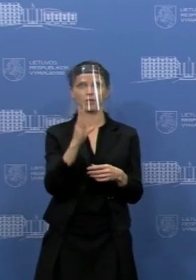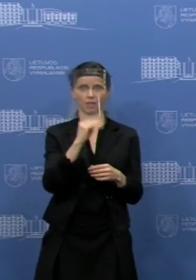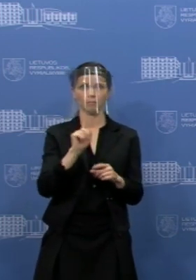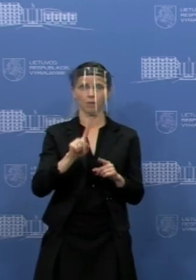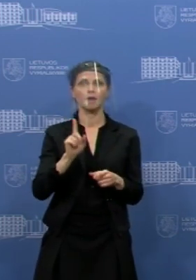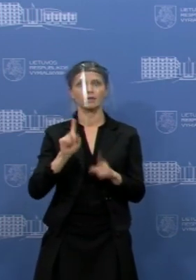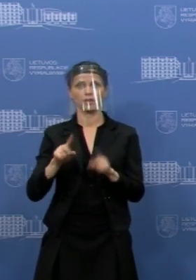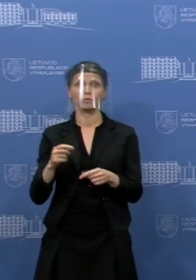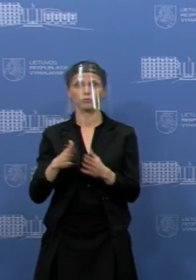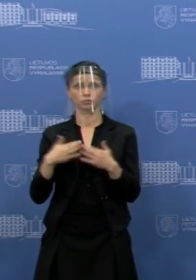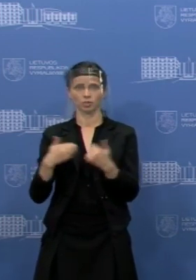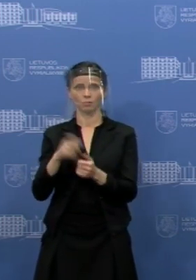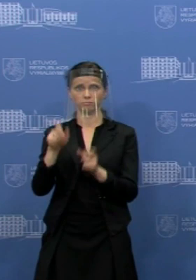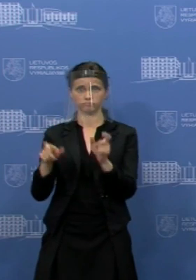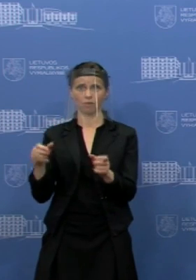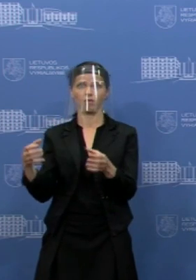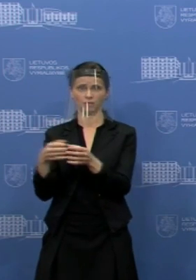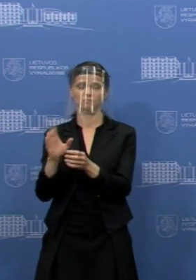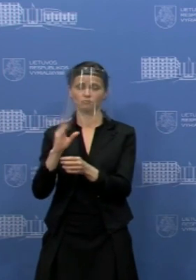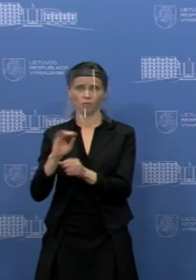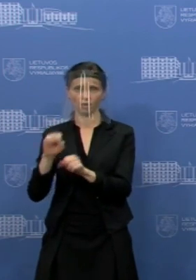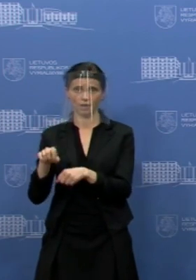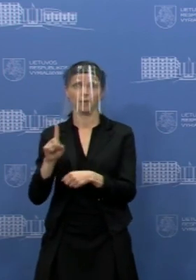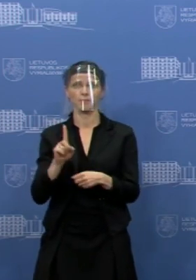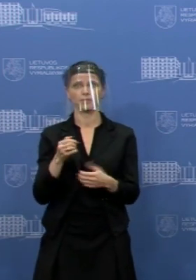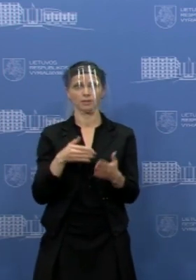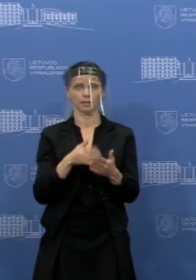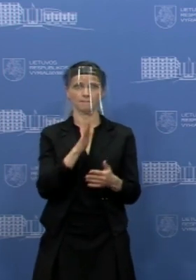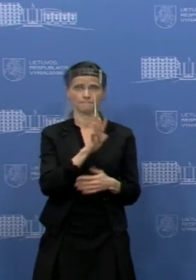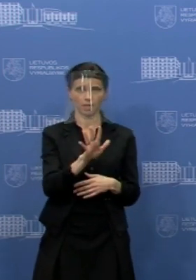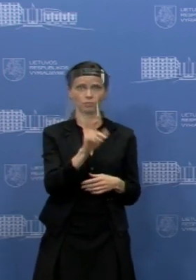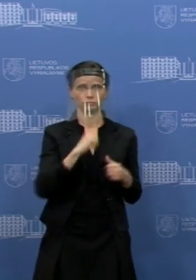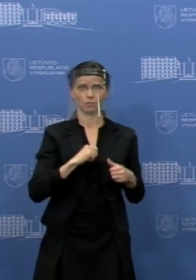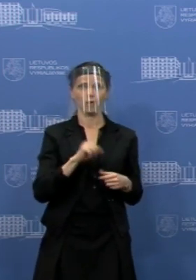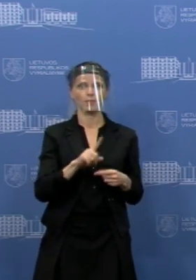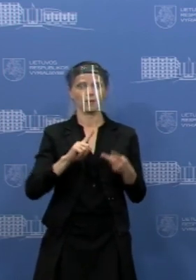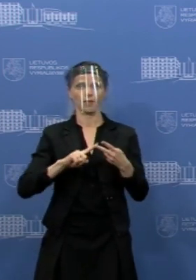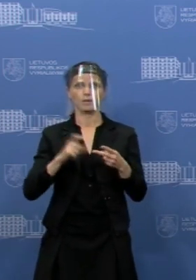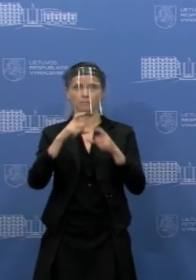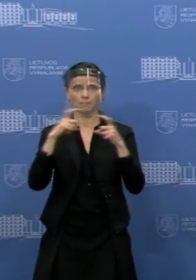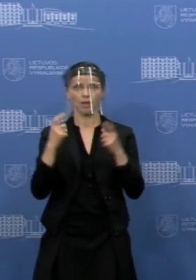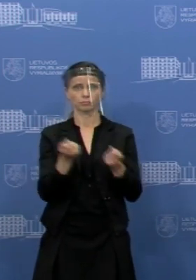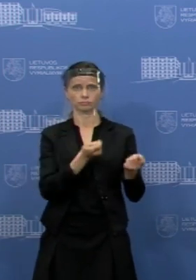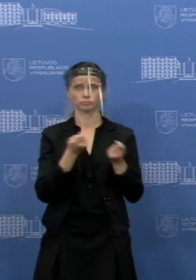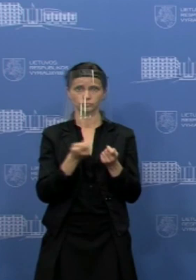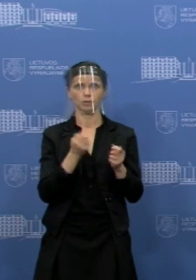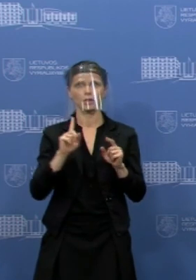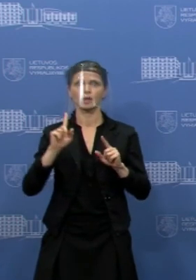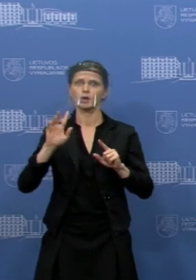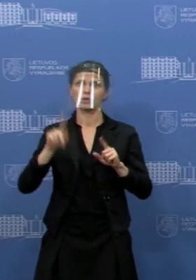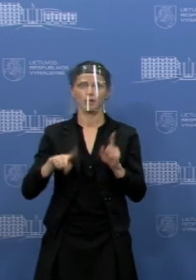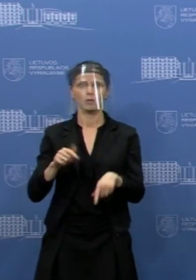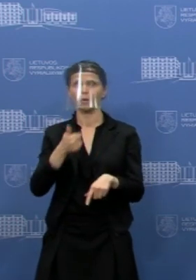aišku, šeimos narius. Taip pat privalomas kaukių dėvėjimas išskyrus, tik tai tam tikras